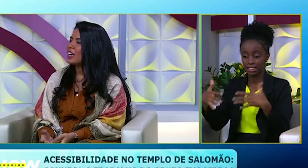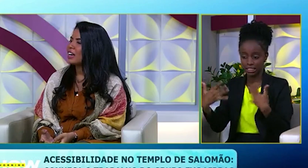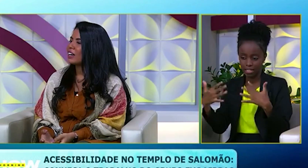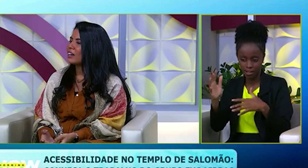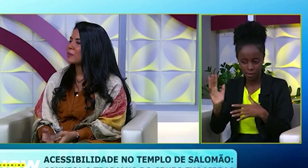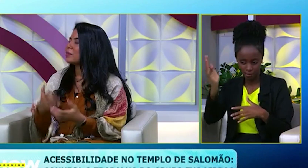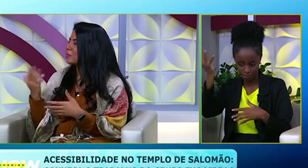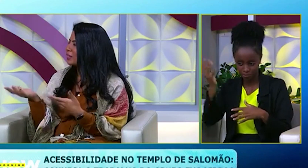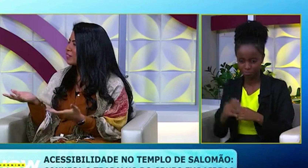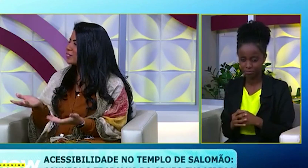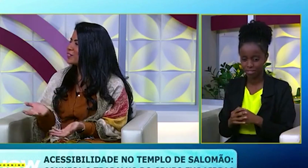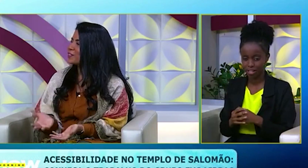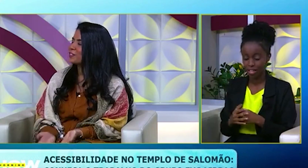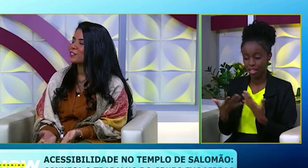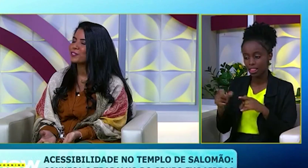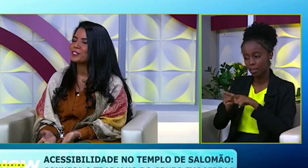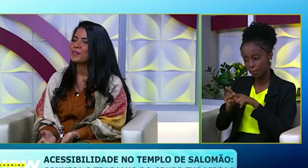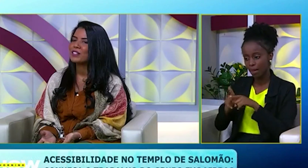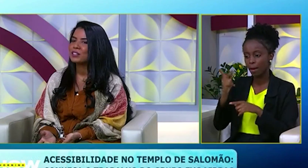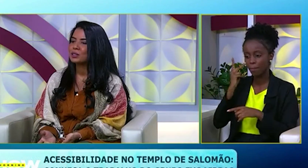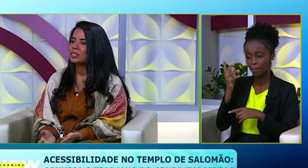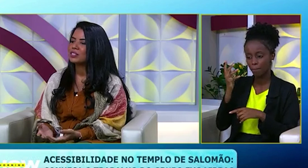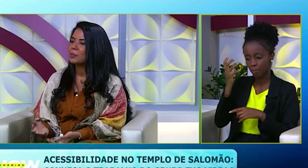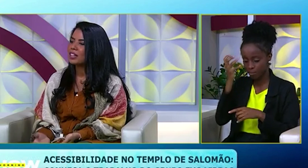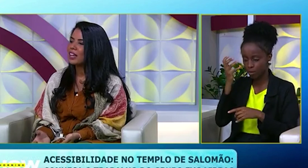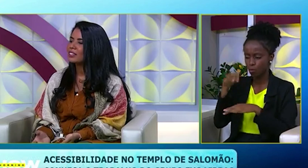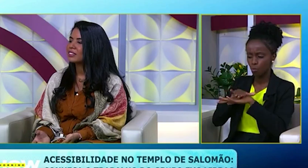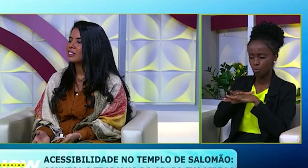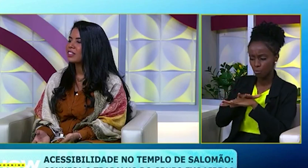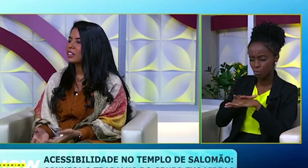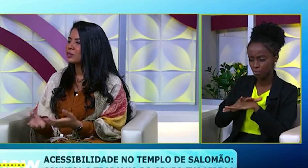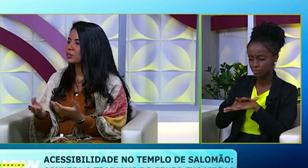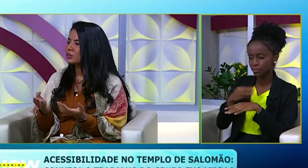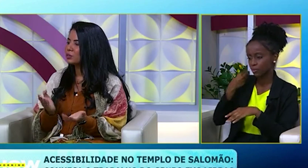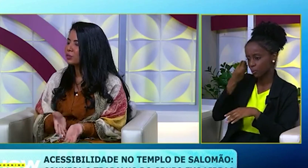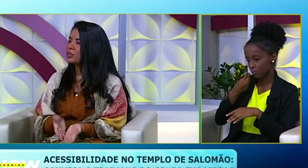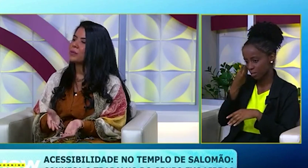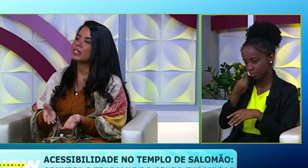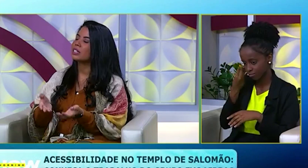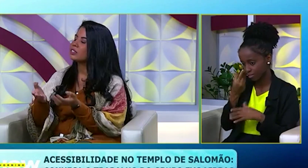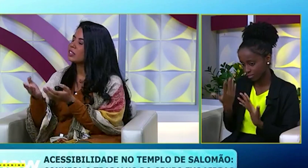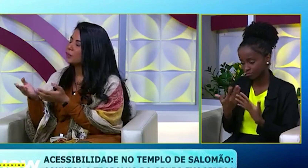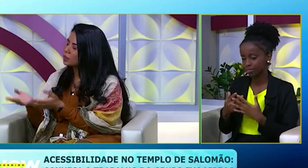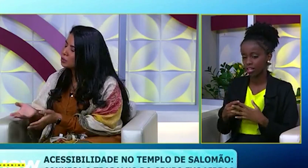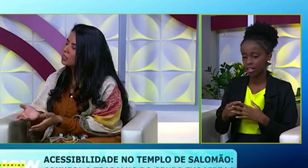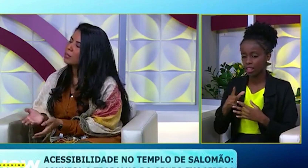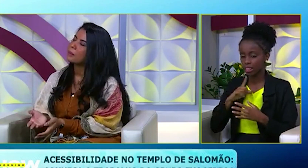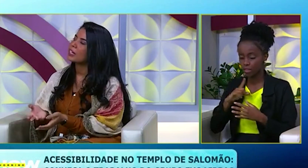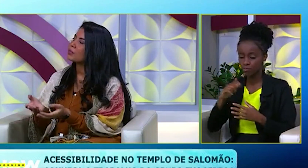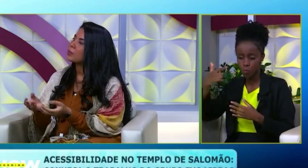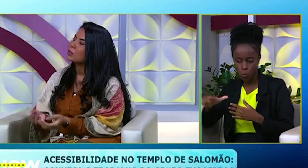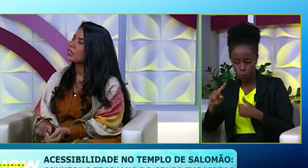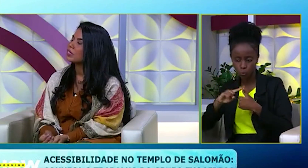né? A Pamela também até conversou com outros surdos também sobre as experiências e o duvida foi marcante. Teve uma surda